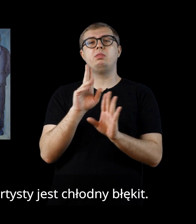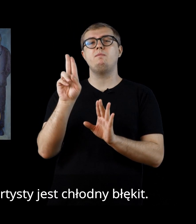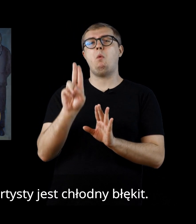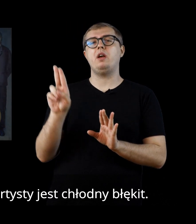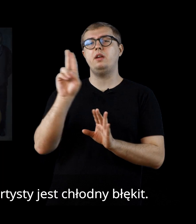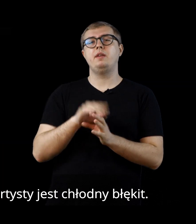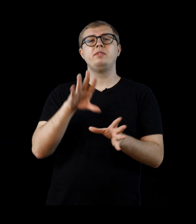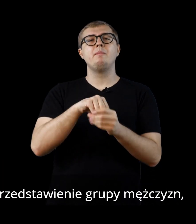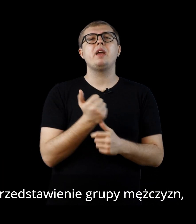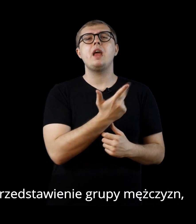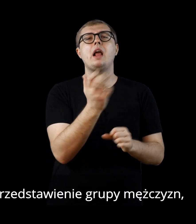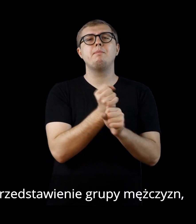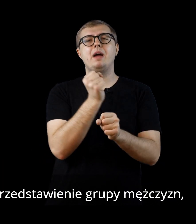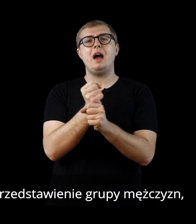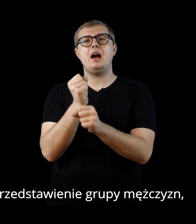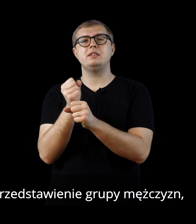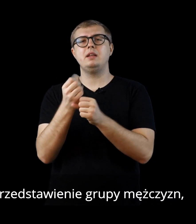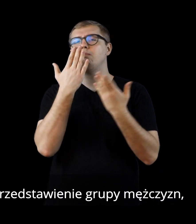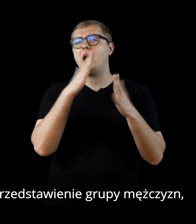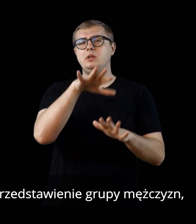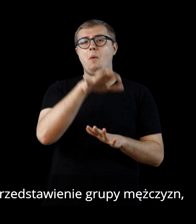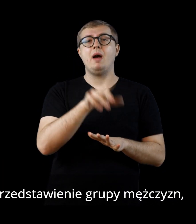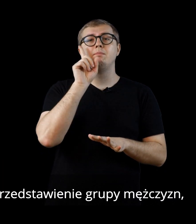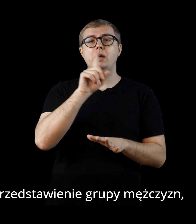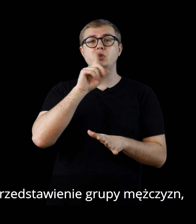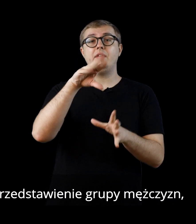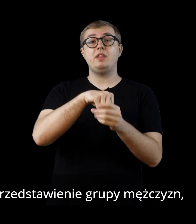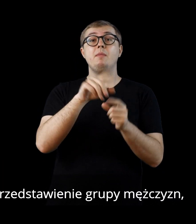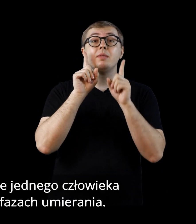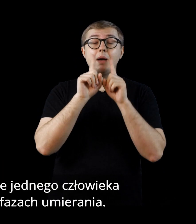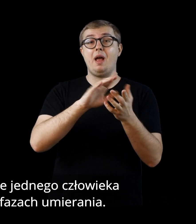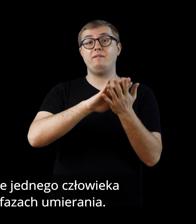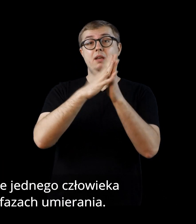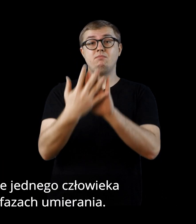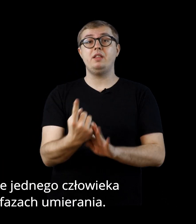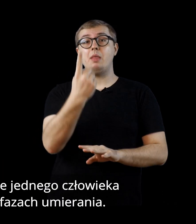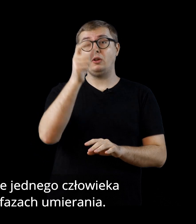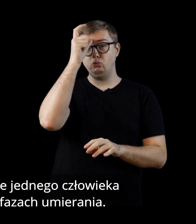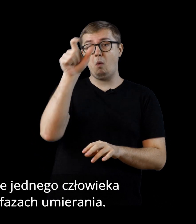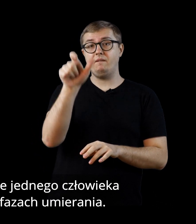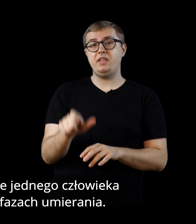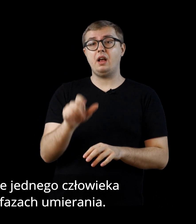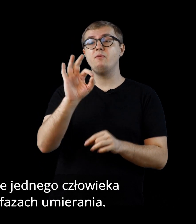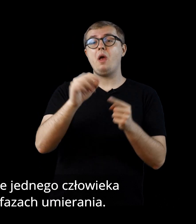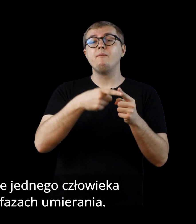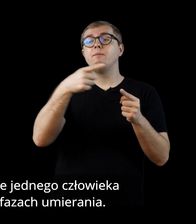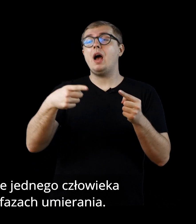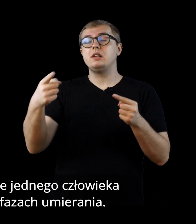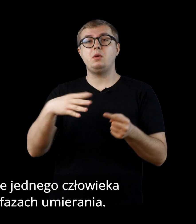błękit. Na kilku z prac pozorne przedstawienie grupy mężczyzn w istocie ukazuje jednego człowieka w kolejnych fazach